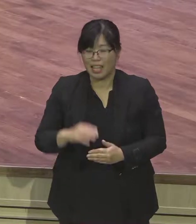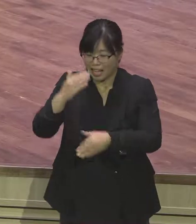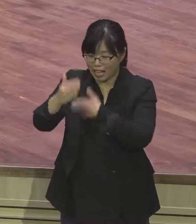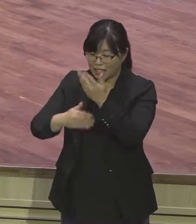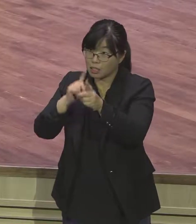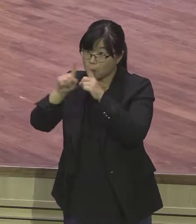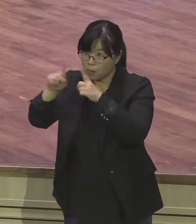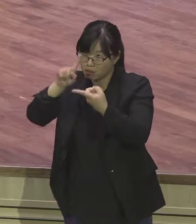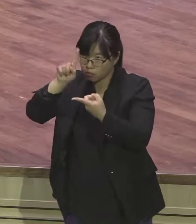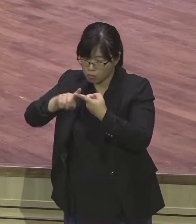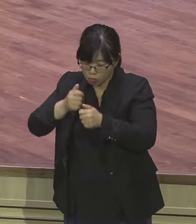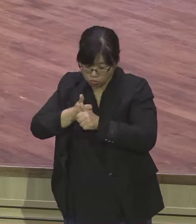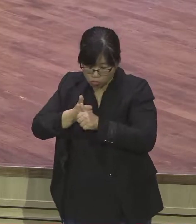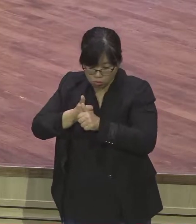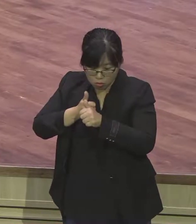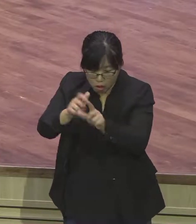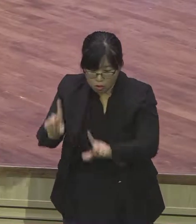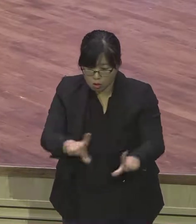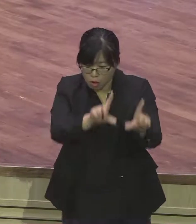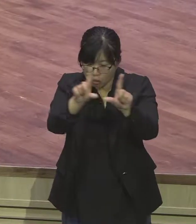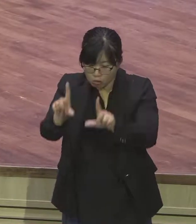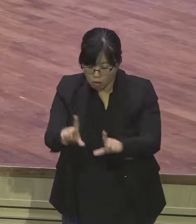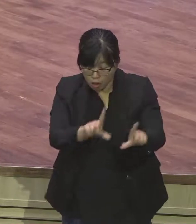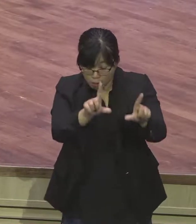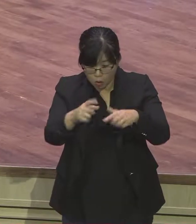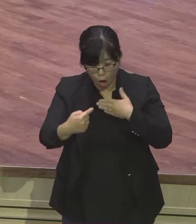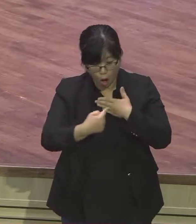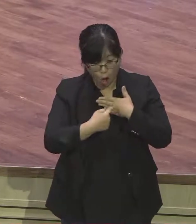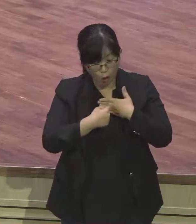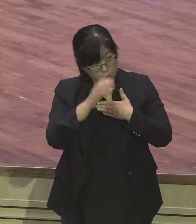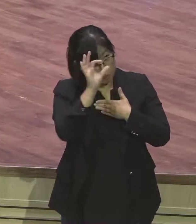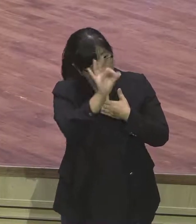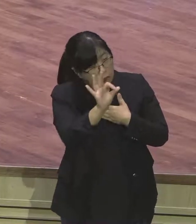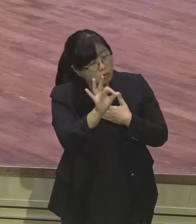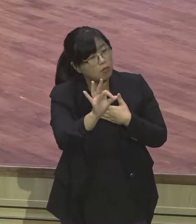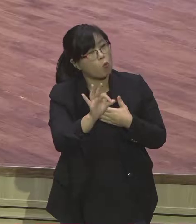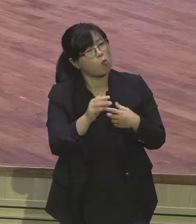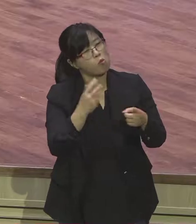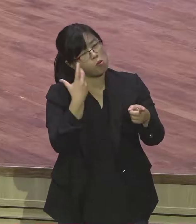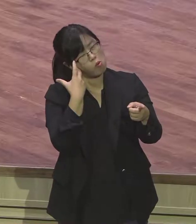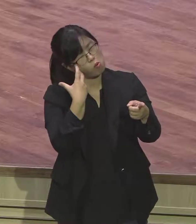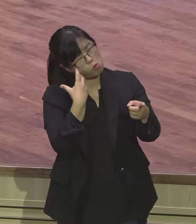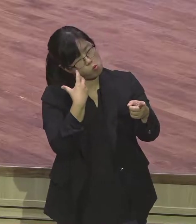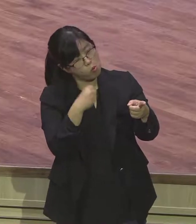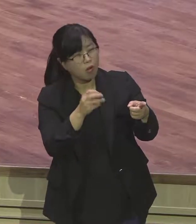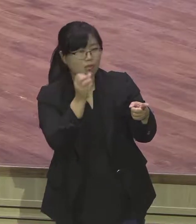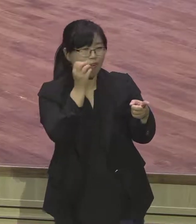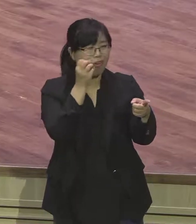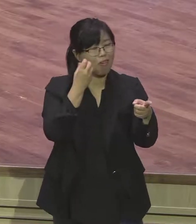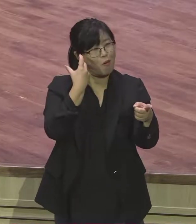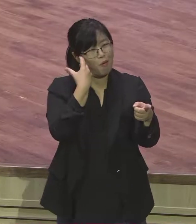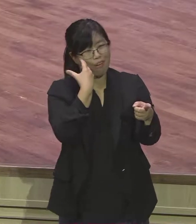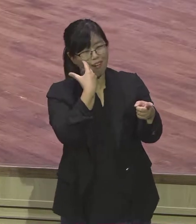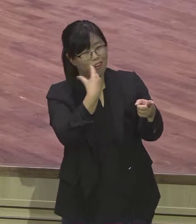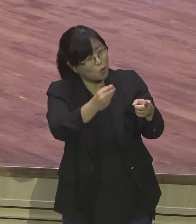속에 있는 사람의 특징이 그래서 전도가 되어진다는 말은 그 사람을 보고 그렇게